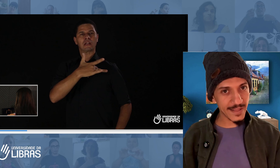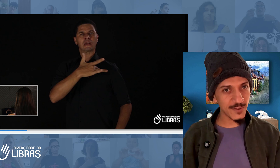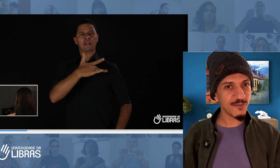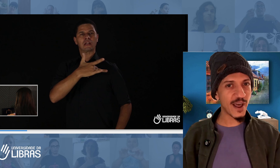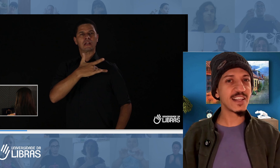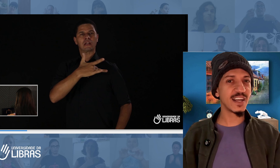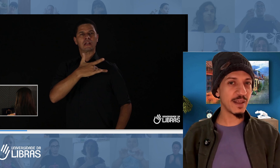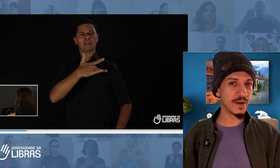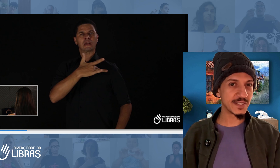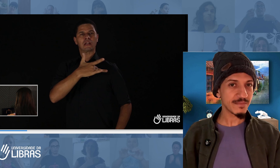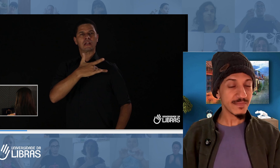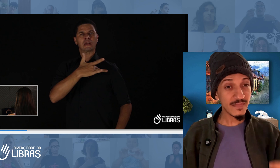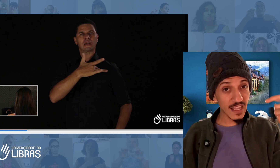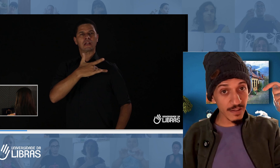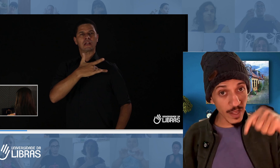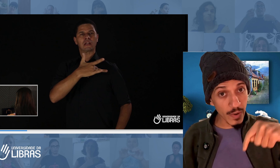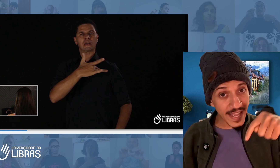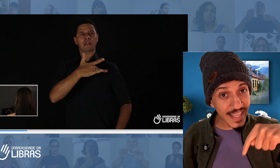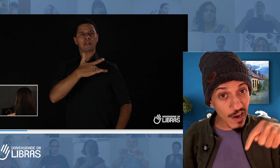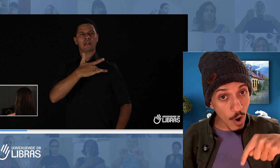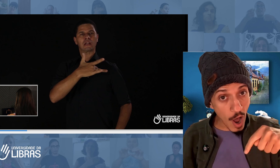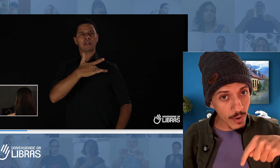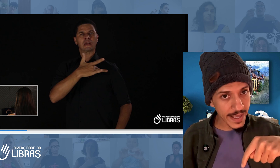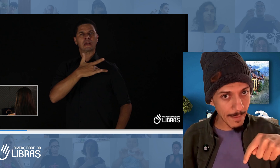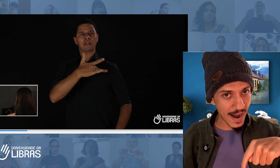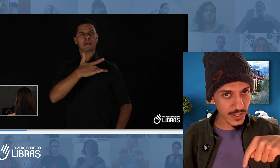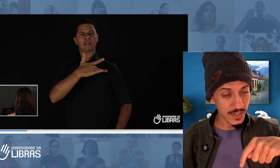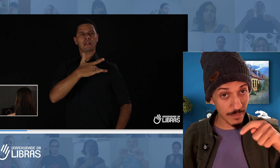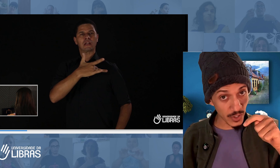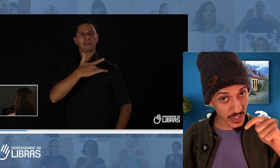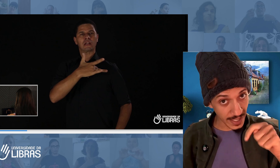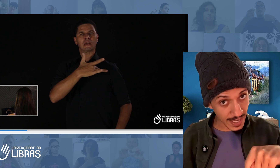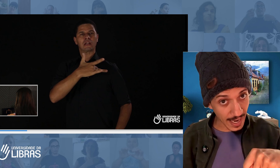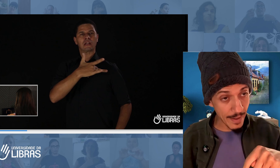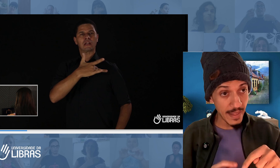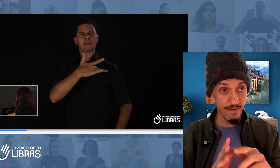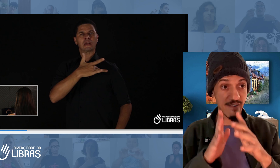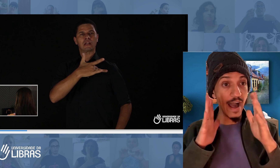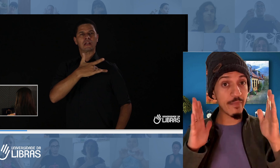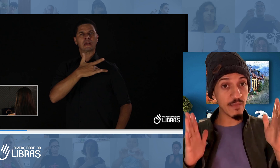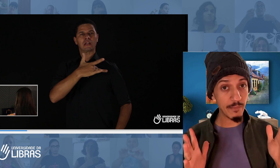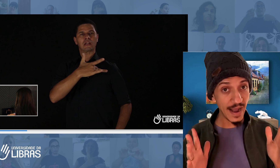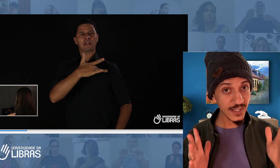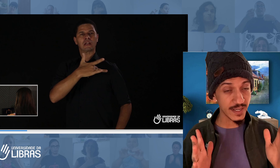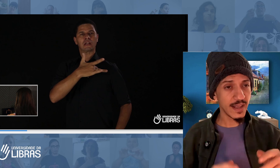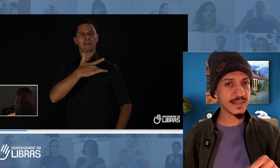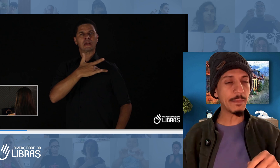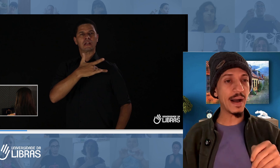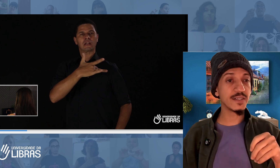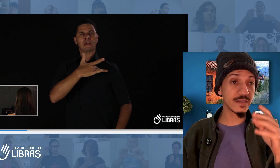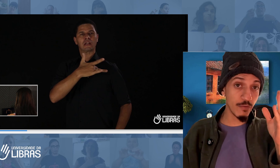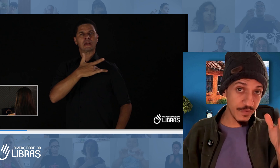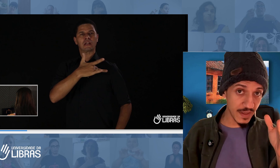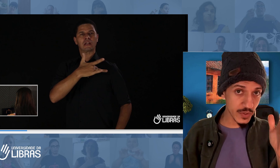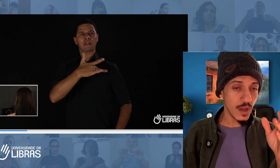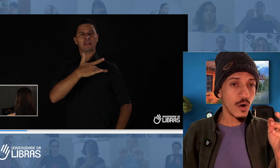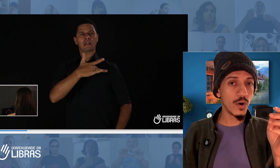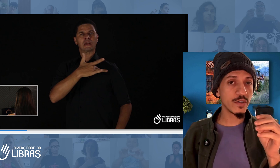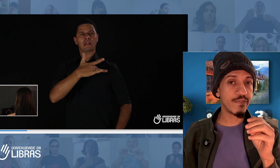fluente em Libras. Tem um link logo aqui abaixo. Você pode clicar lá, vai abrir uma página. Nessa página tem um vídeo onde eu falo